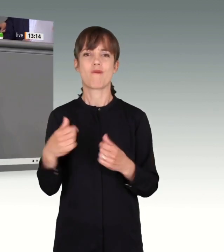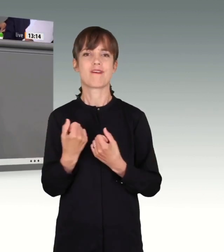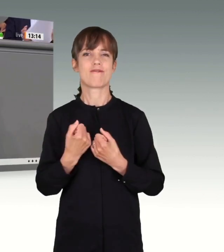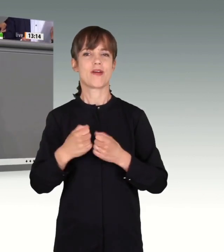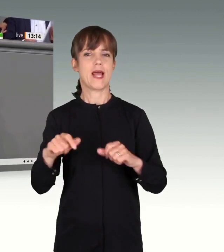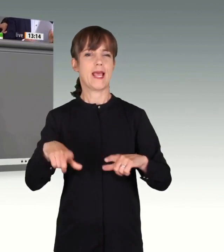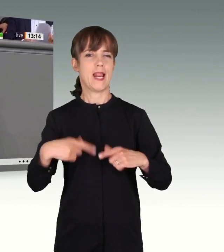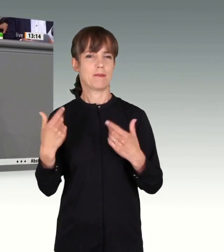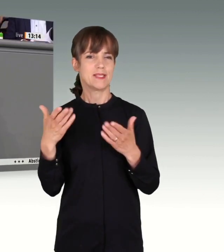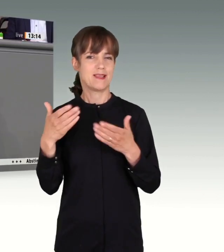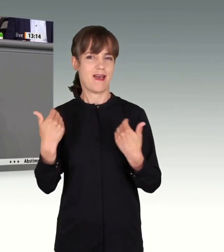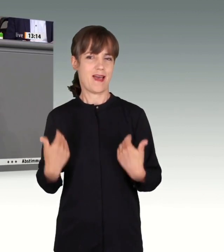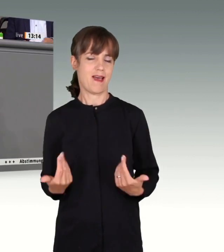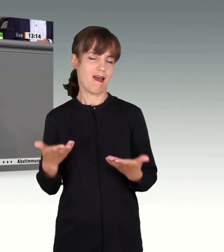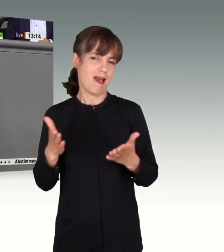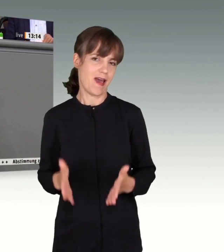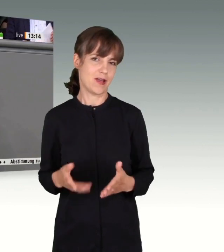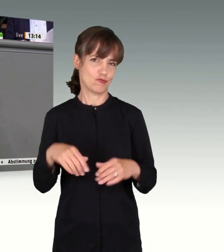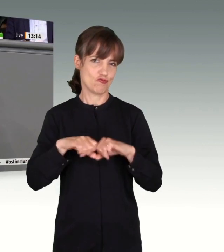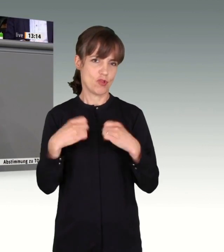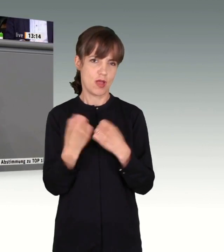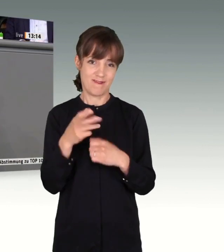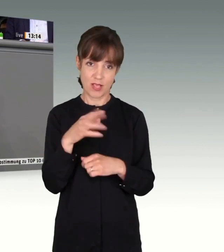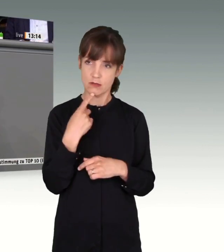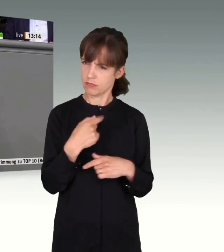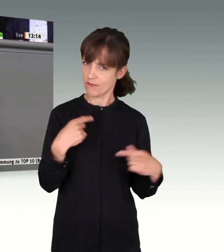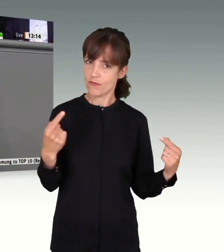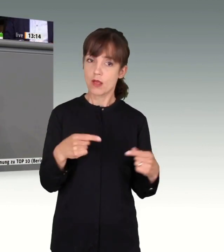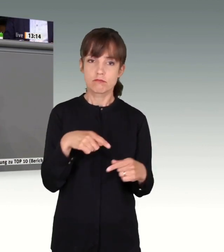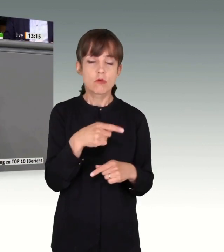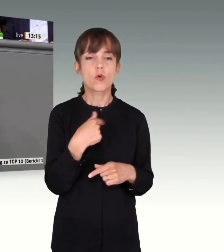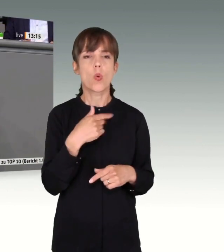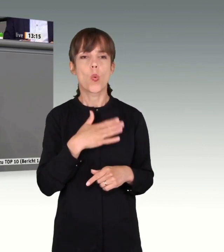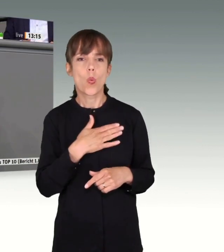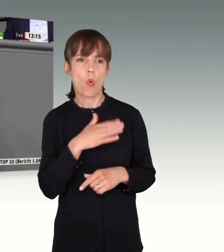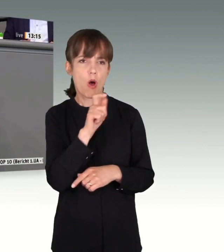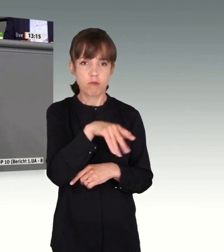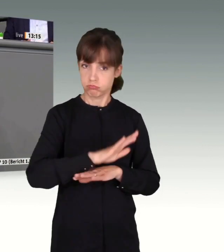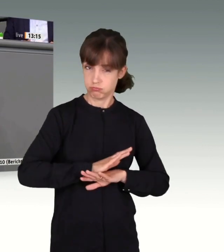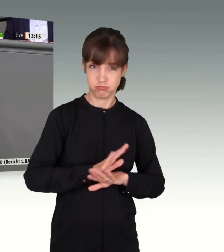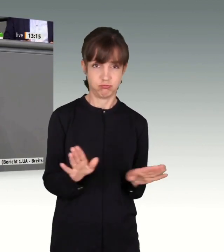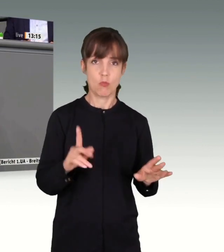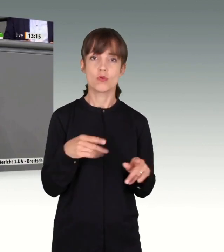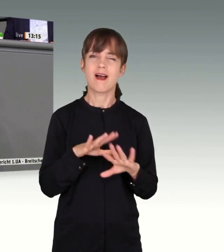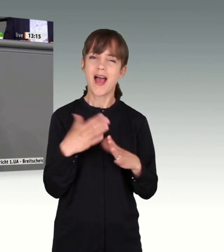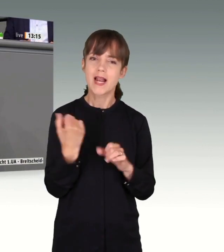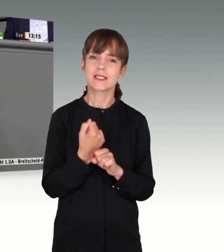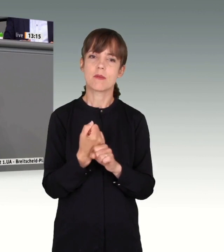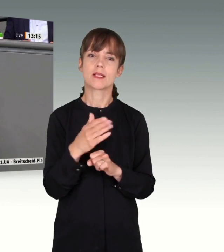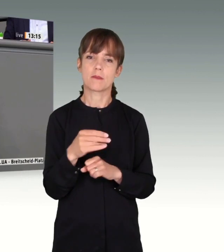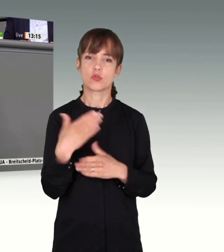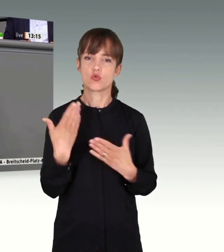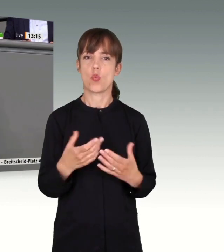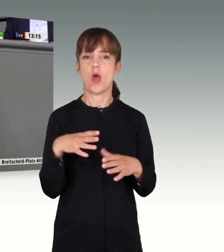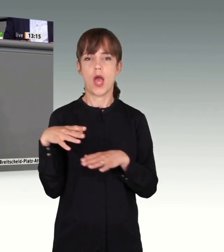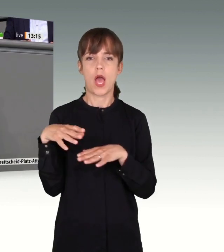Lebensart, unseres Staates erklärt, der kann keine Nachsicht erwarten. Wir müssen alles tun, um derartige Anschläge